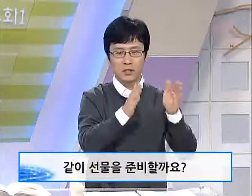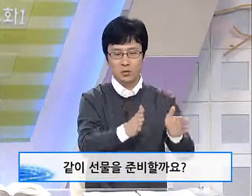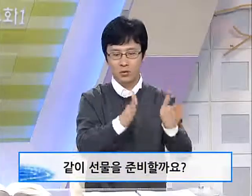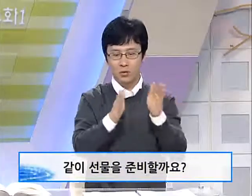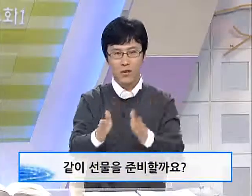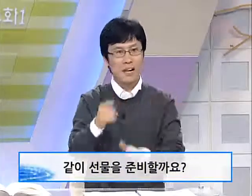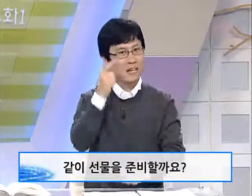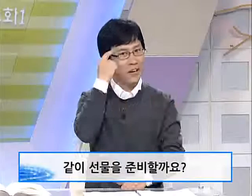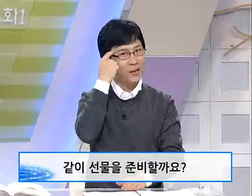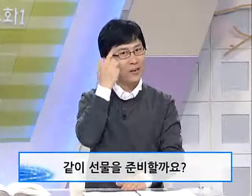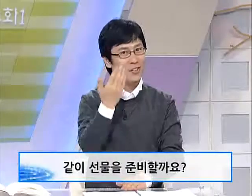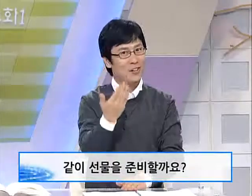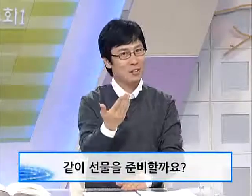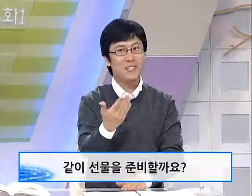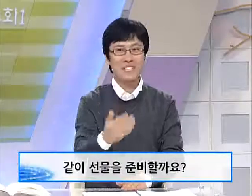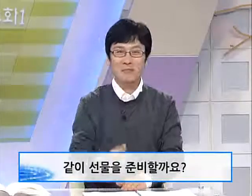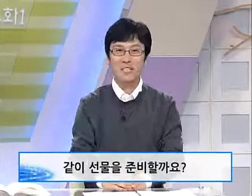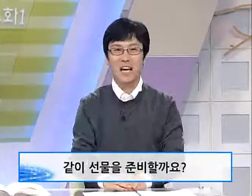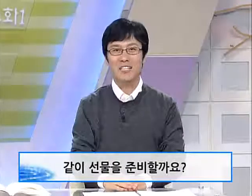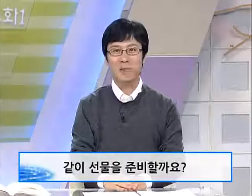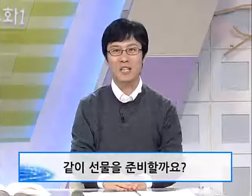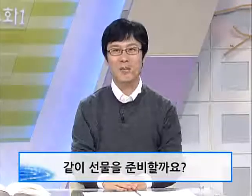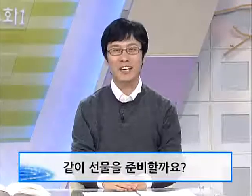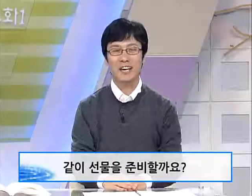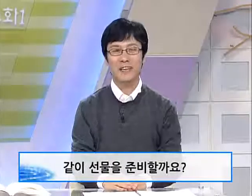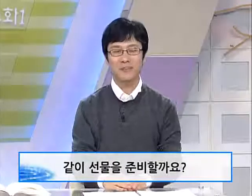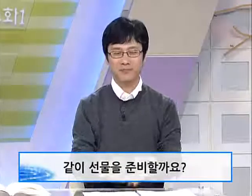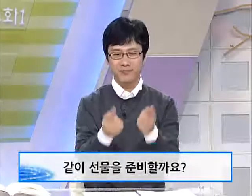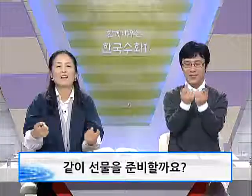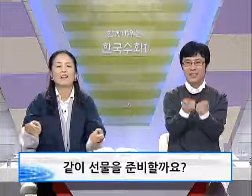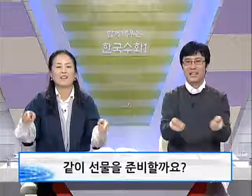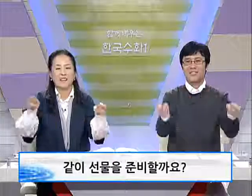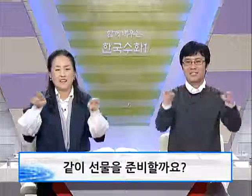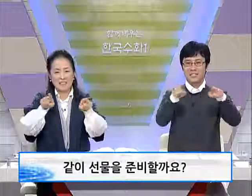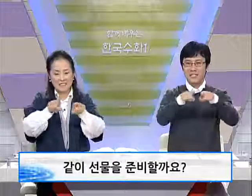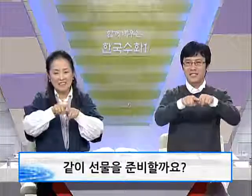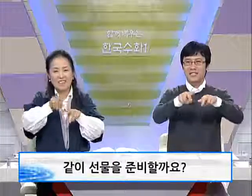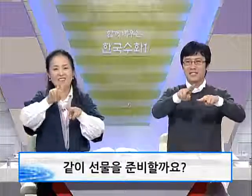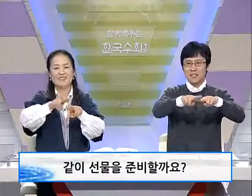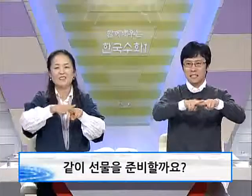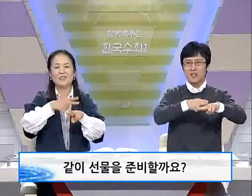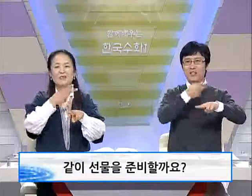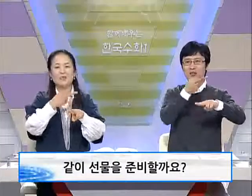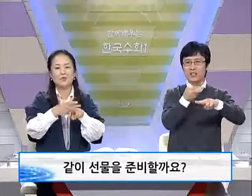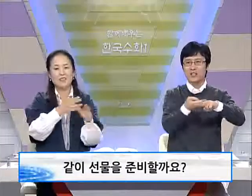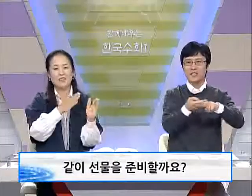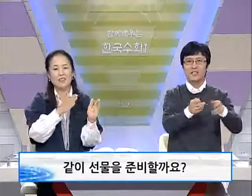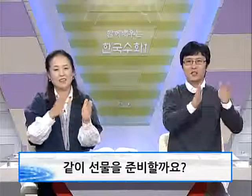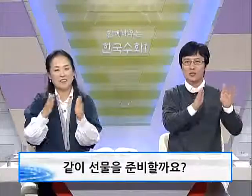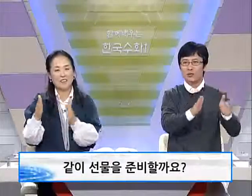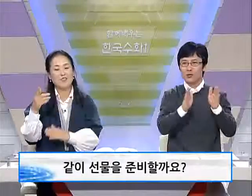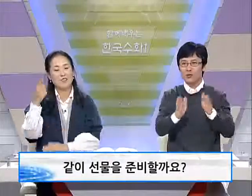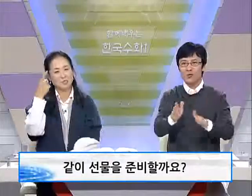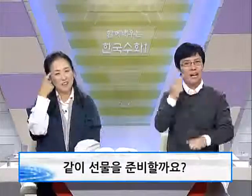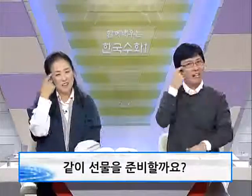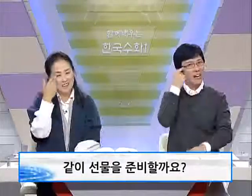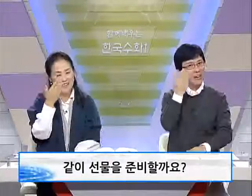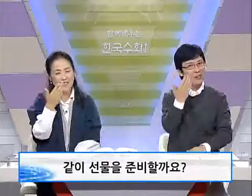준비할까요? 어렵지 않습니다 다같이 한번 해볼까요? 같이 선물을 준비할까요?